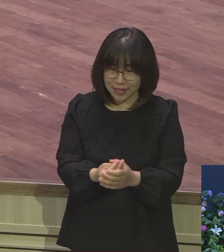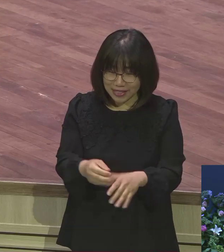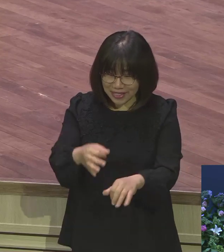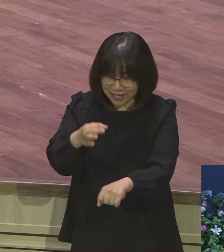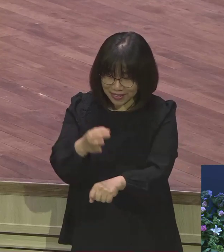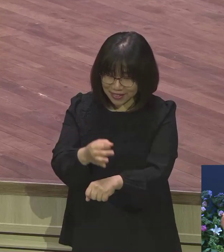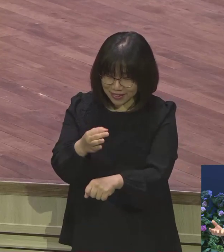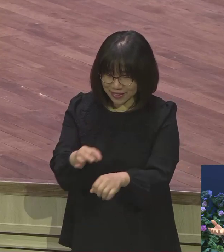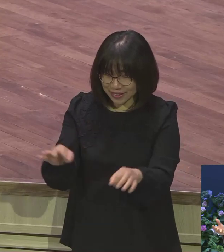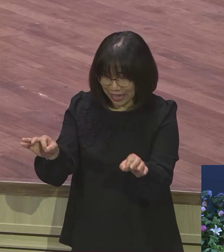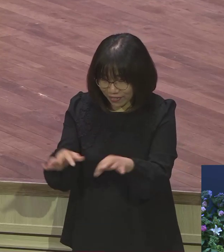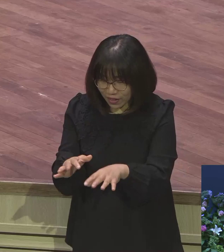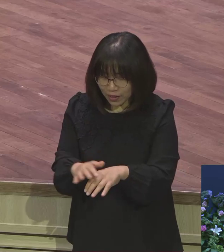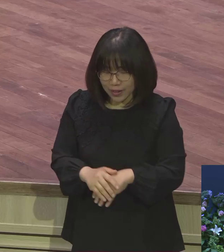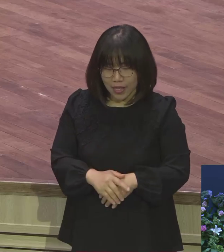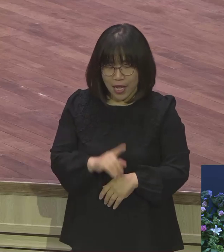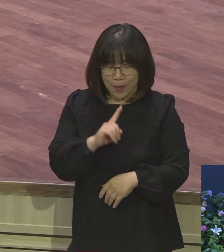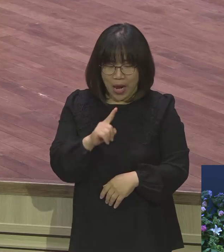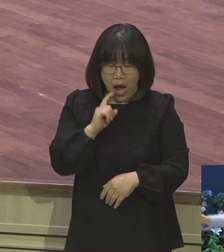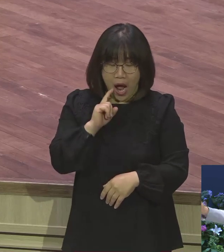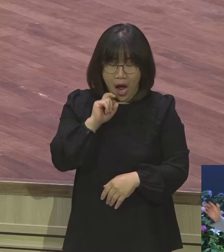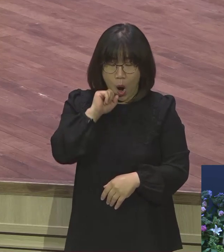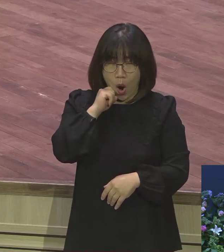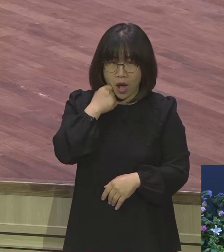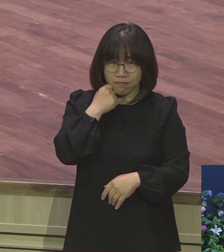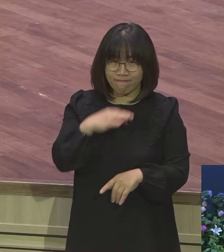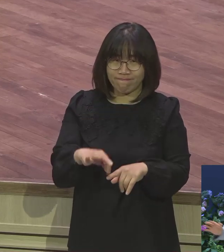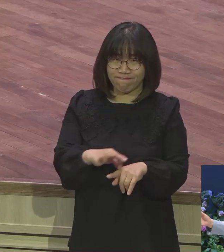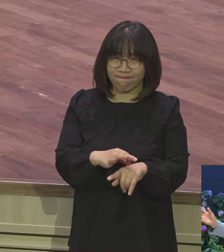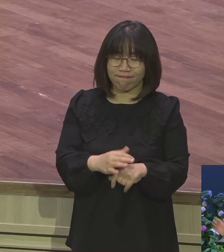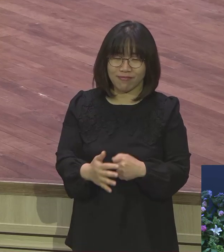이렇게 말을 해야 되는데 같이 미투에 보면 다 똑같이 가니까 그냥.